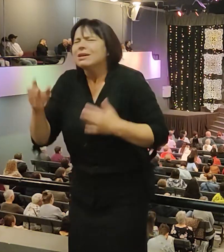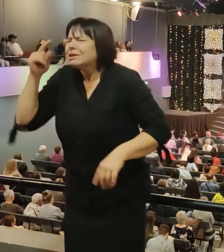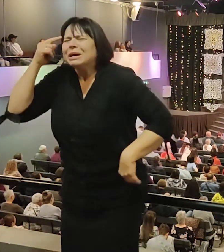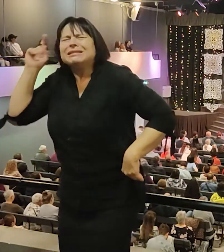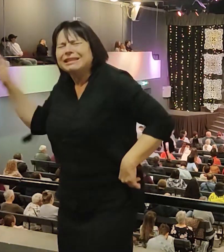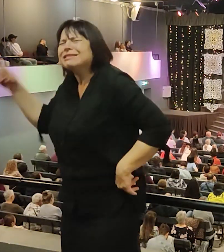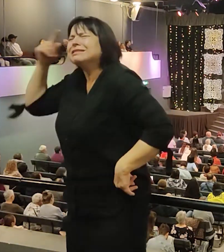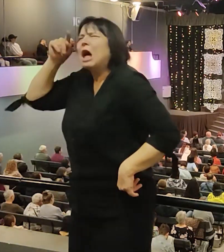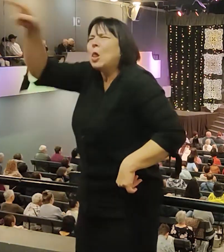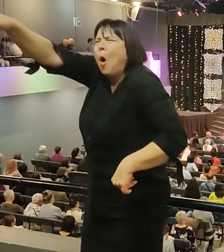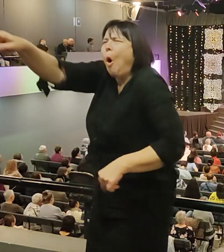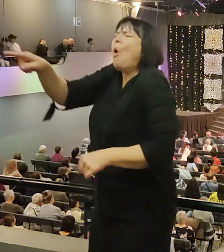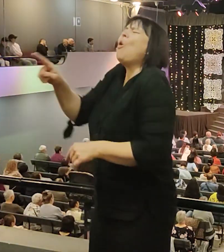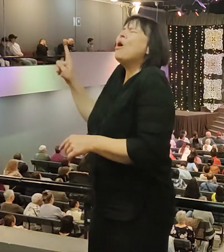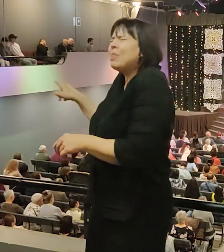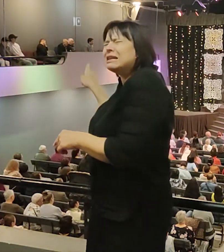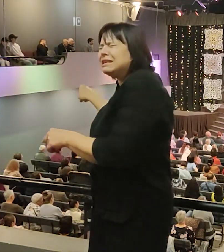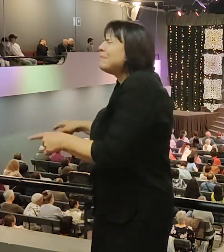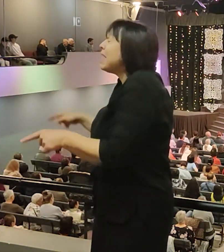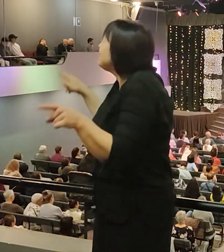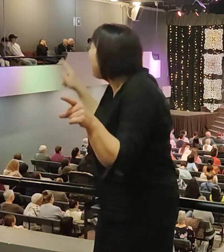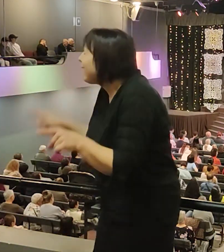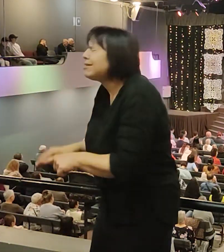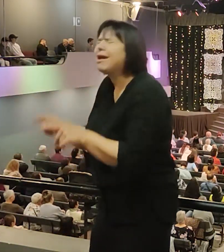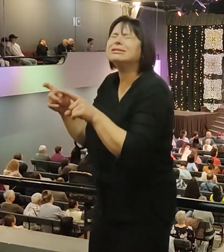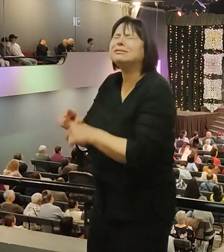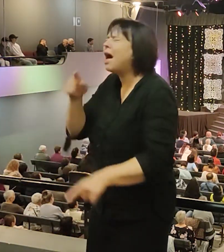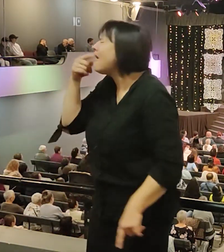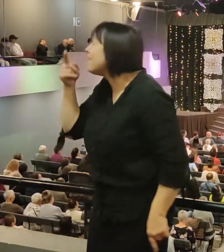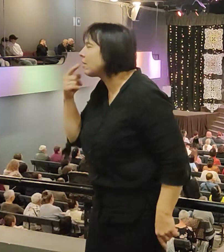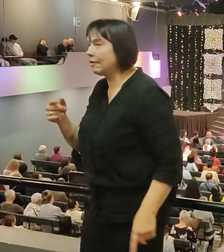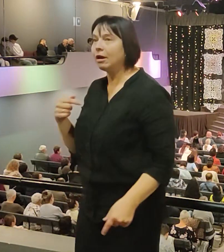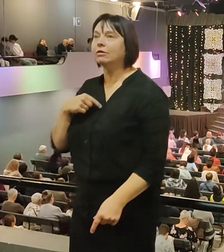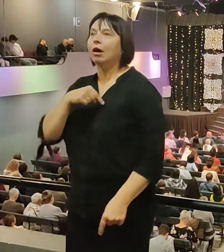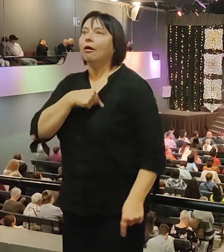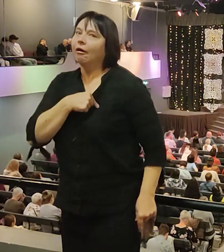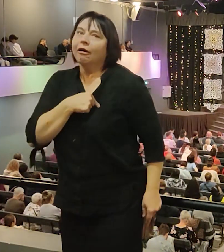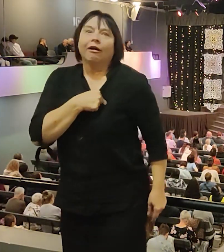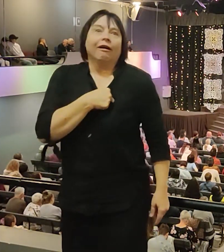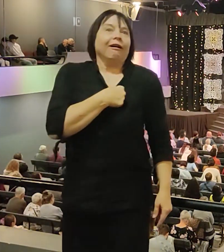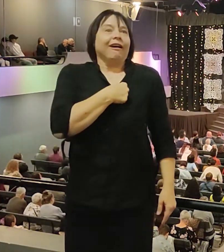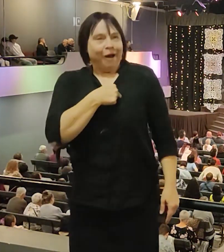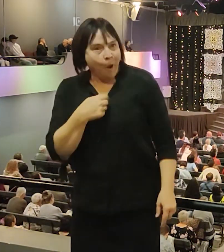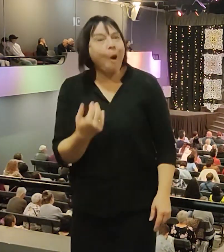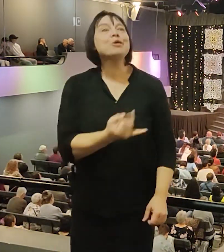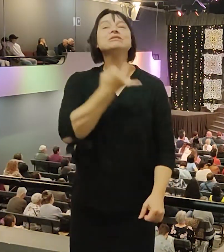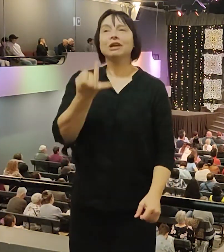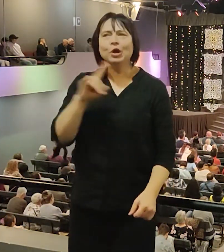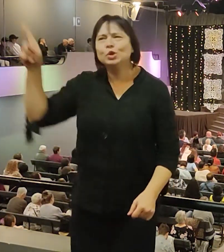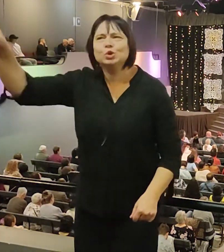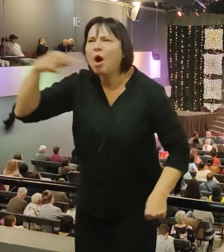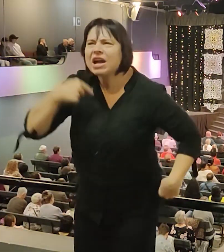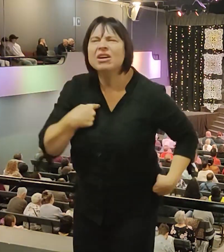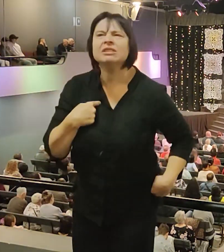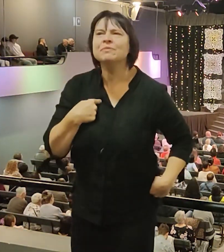Друзья, любопытство распирает меня. Я так хотел узнать, что бы мне он говорил. А в этот момент